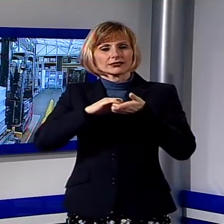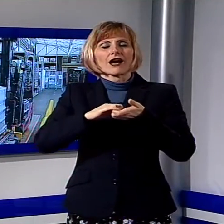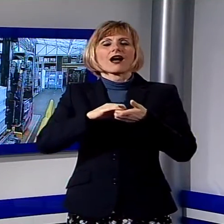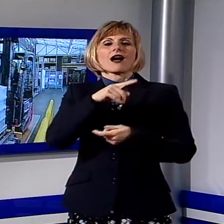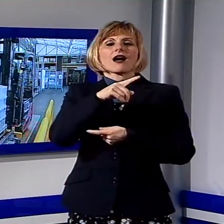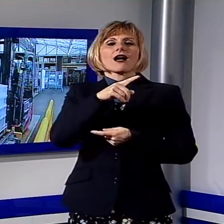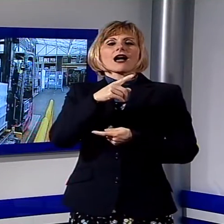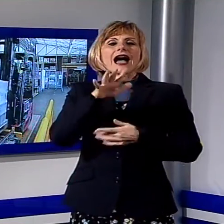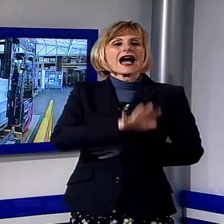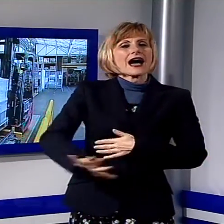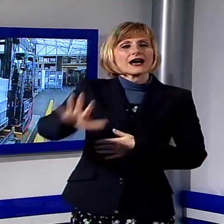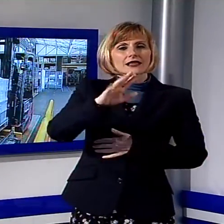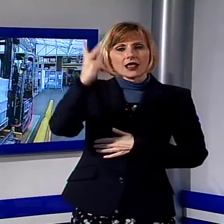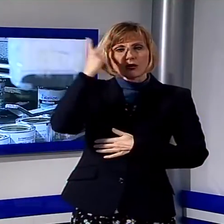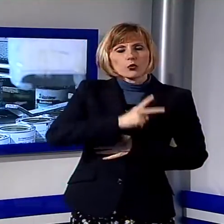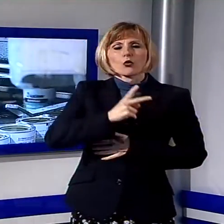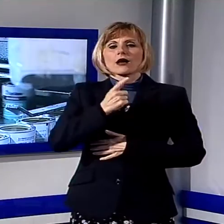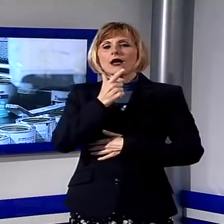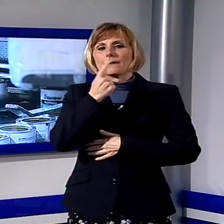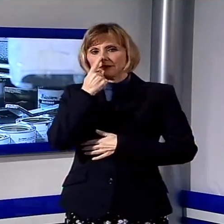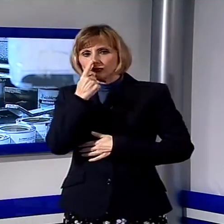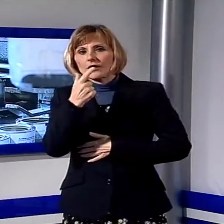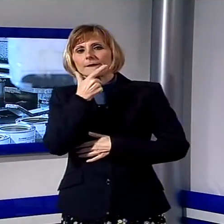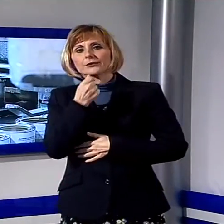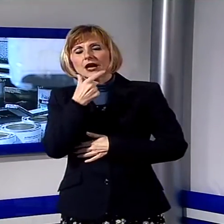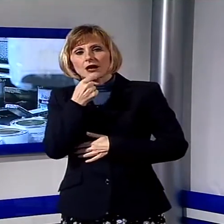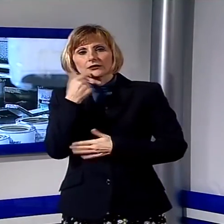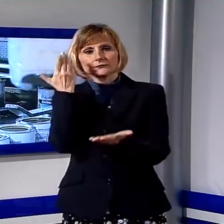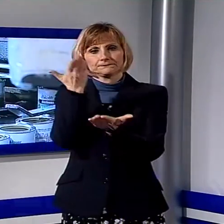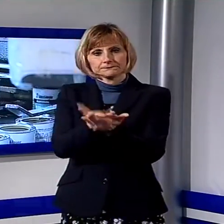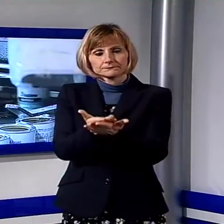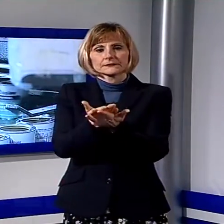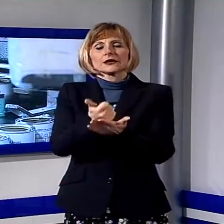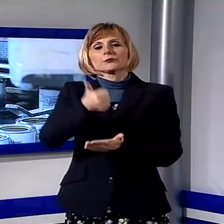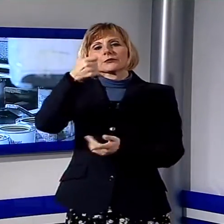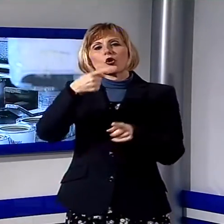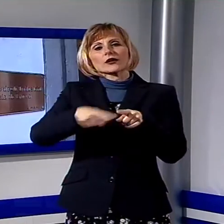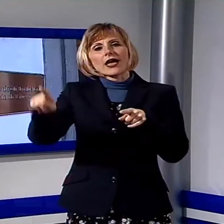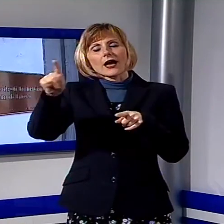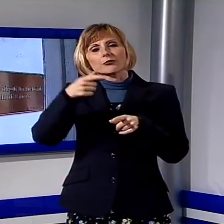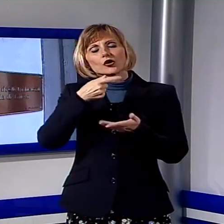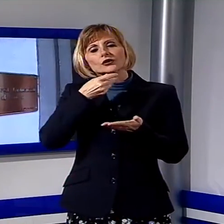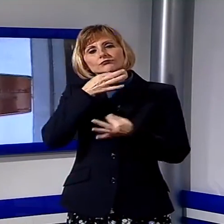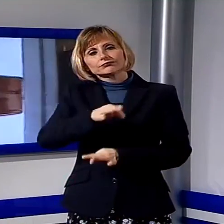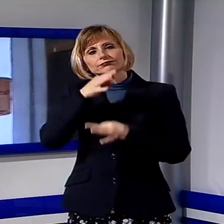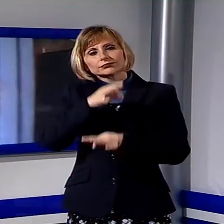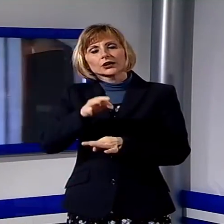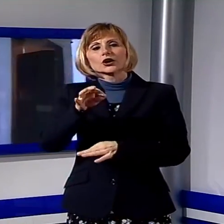dell'area Lucca Pistoia Prato presentati nel primo report del Centro Studi di Confindustria Toscana Nord dopo la